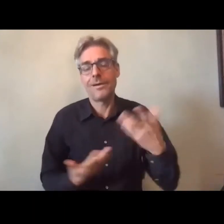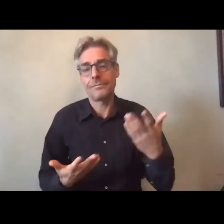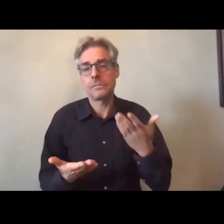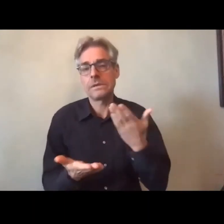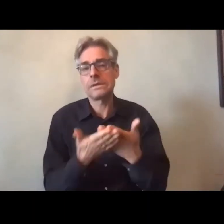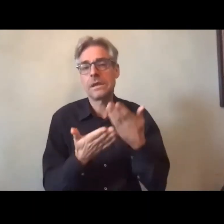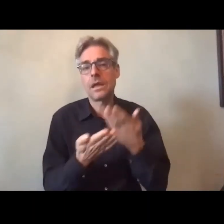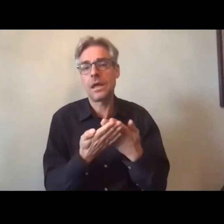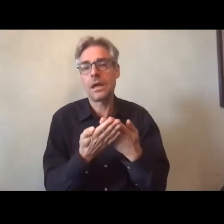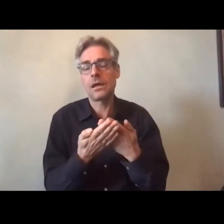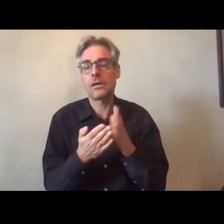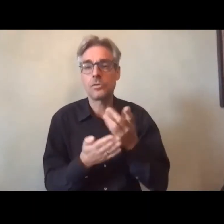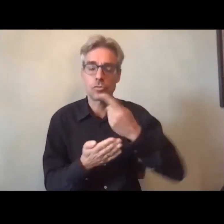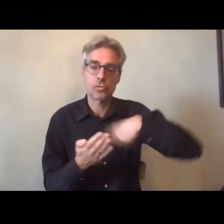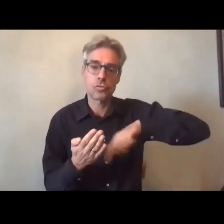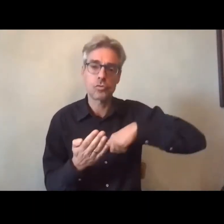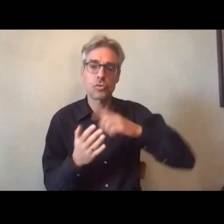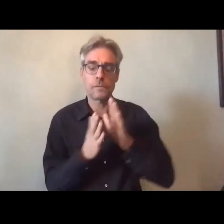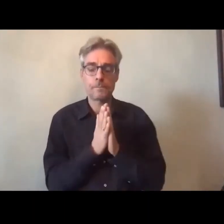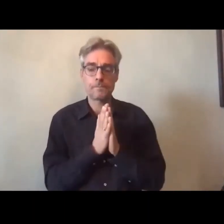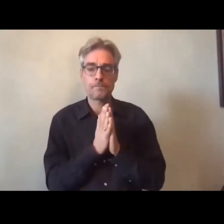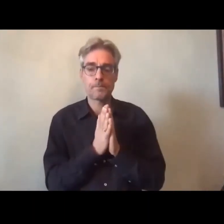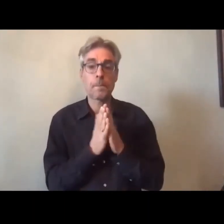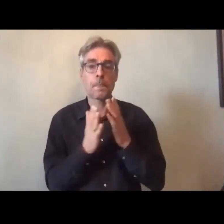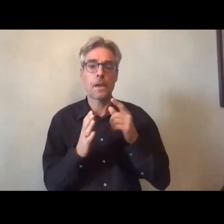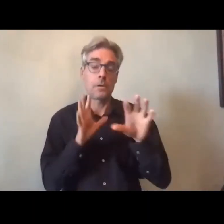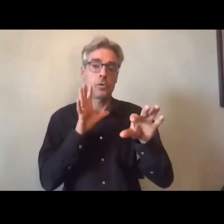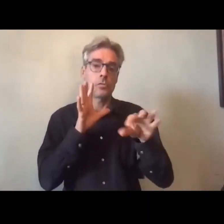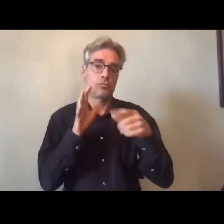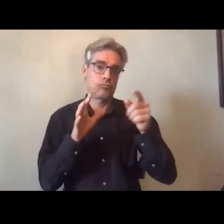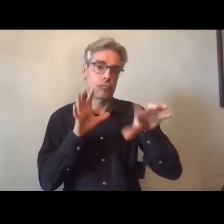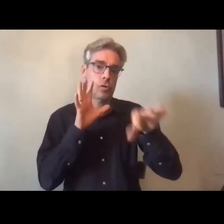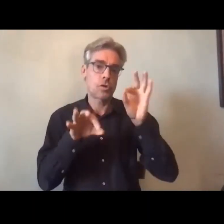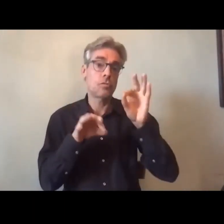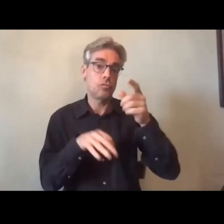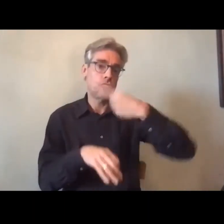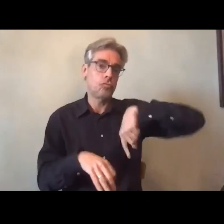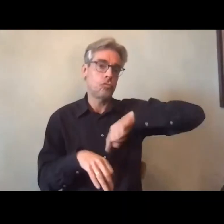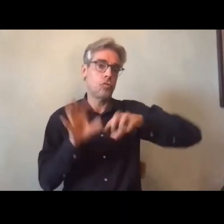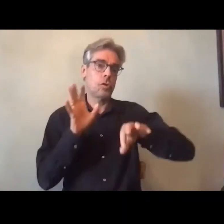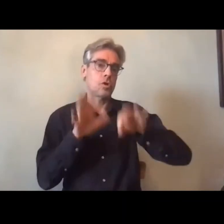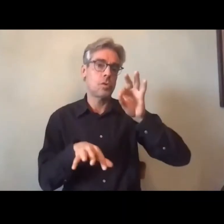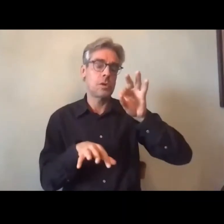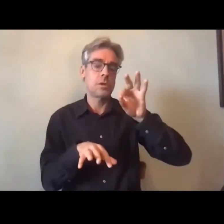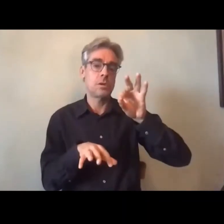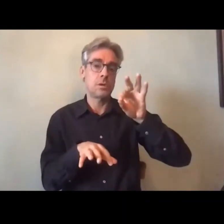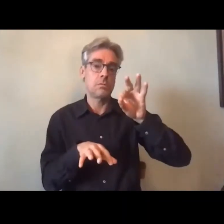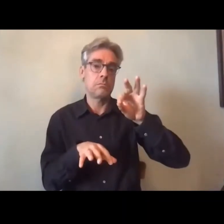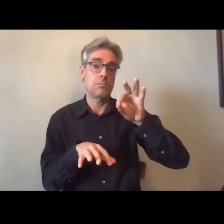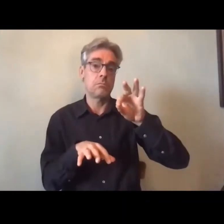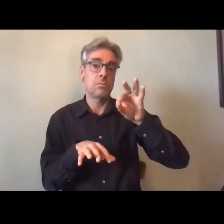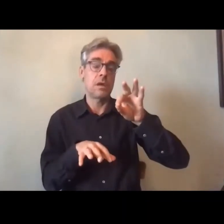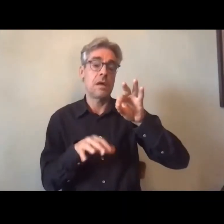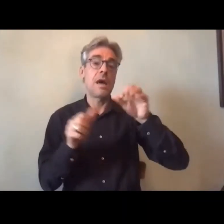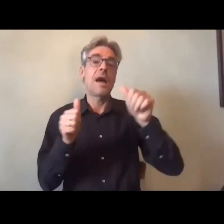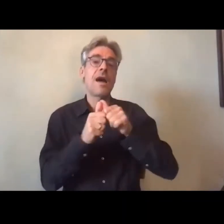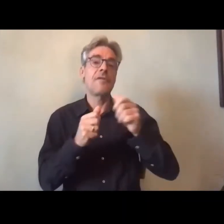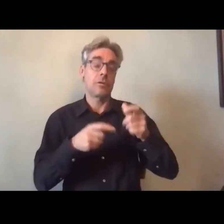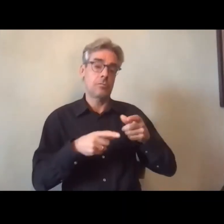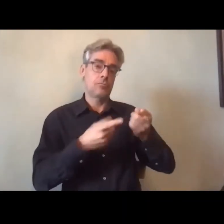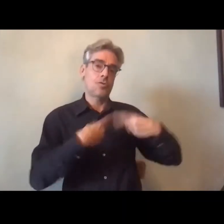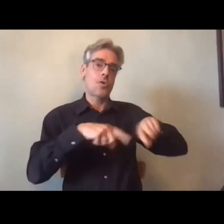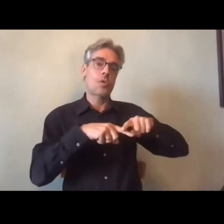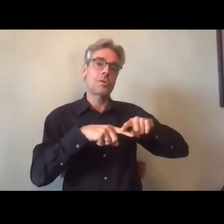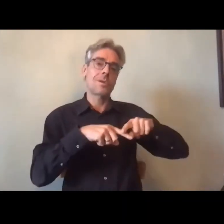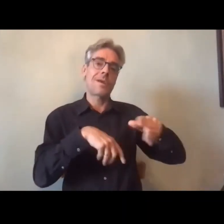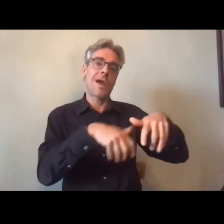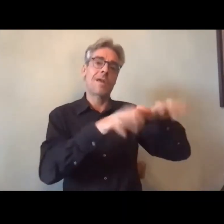où on a on a choisi et François l'illustrait parfaitement avec notre conseil d'administration d